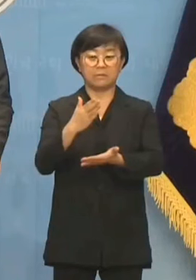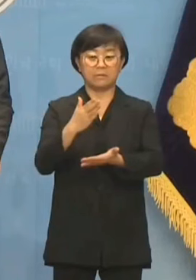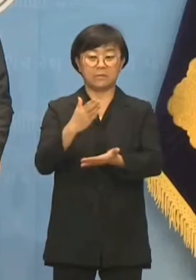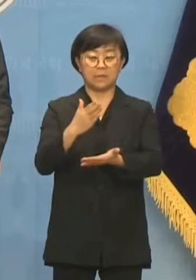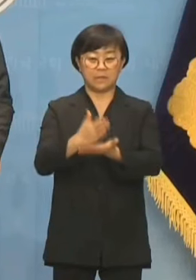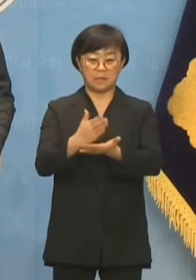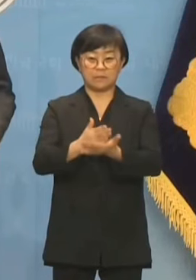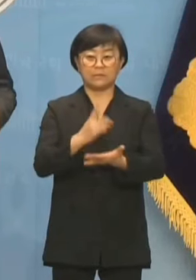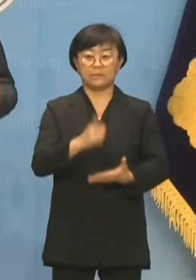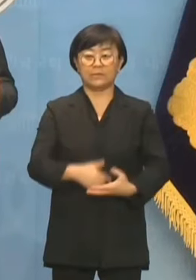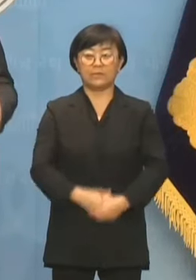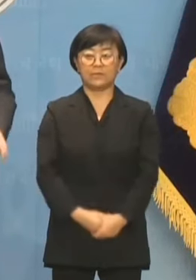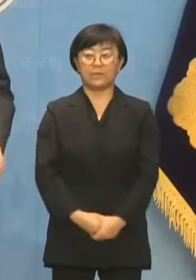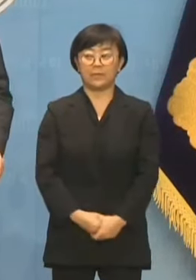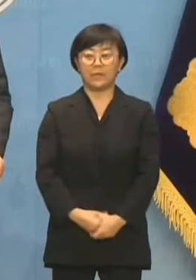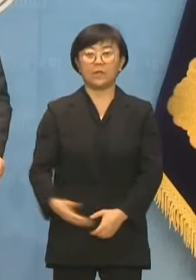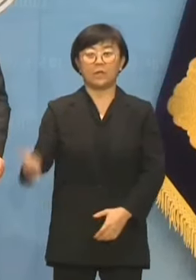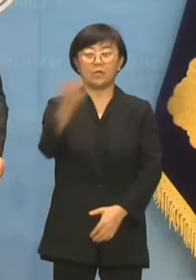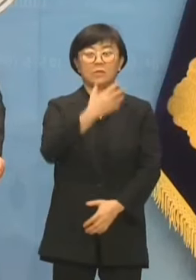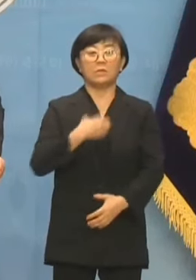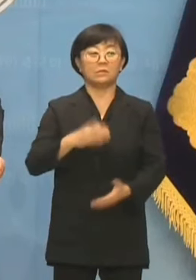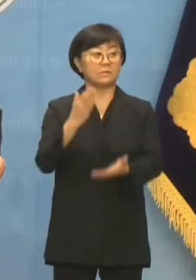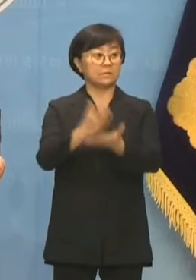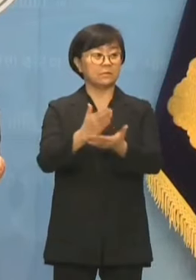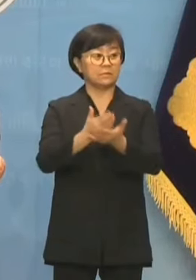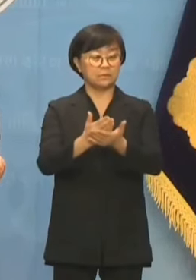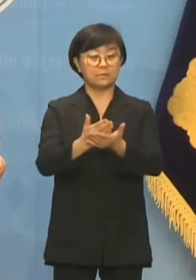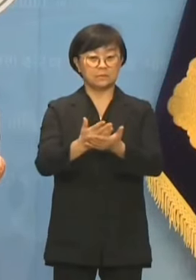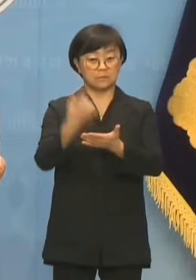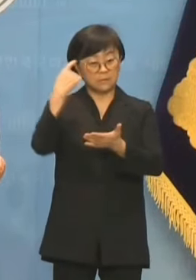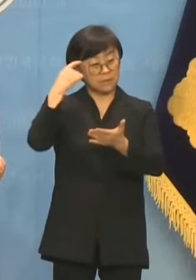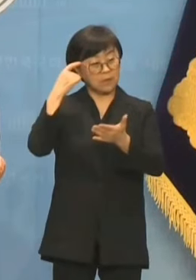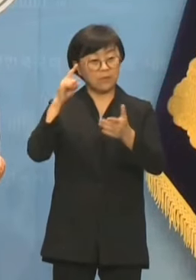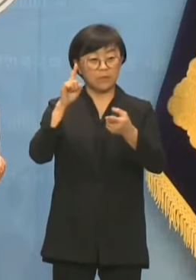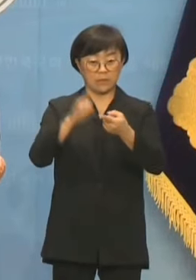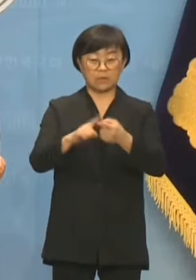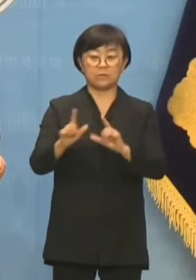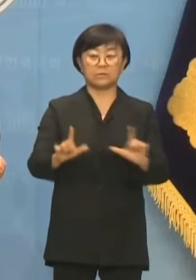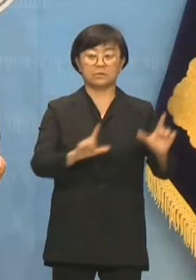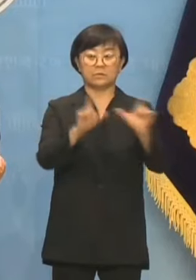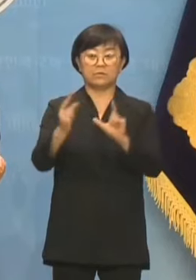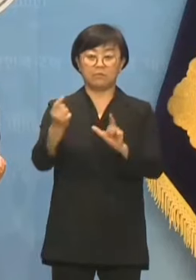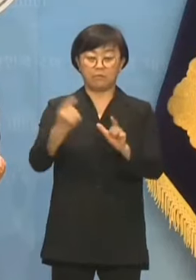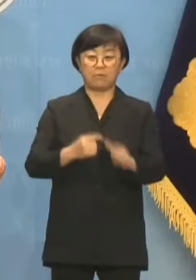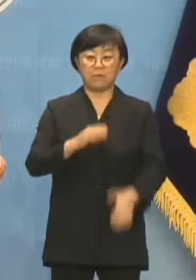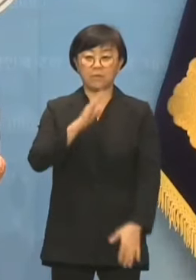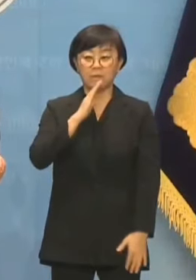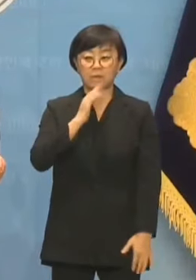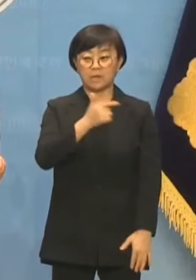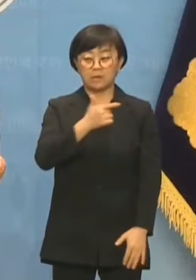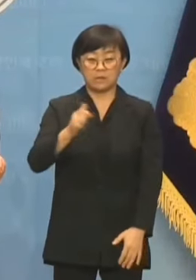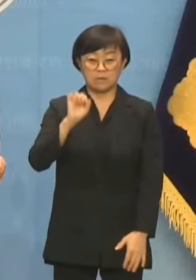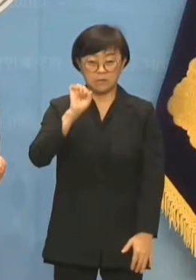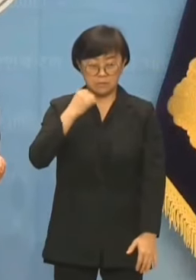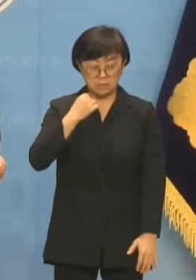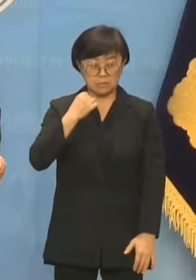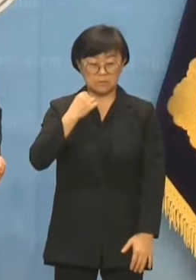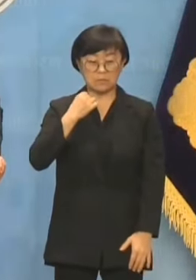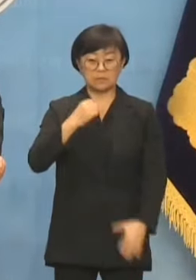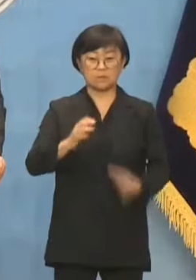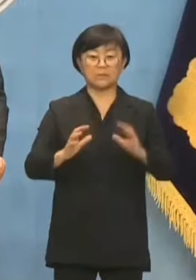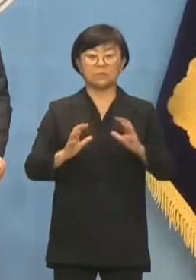그래서 어떤 소신껏 살아왔고 또 참 굉장히 어렵게